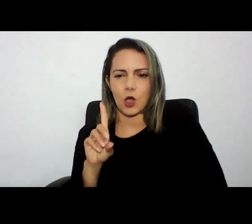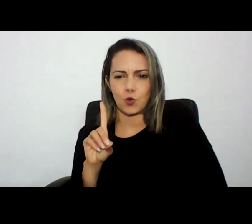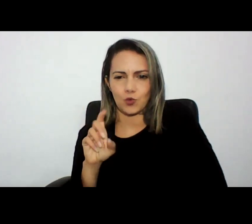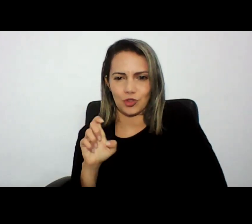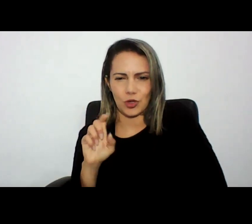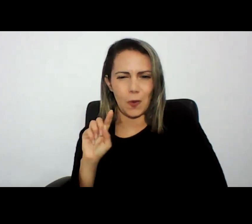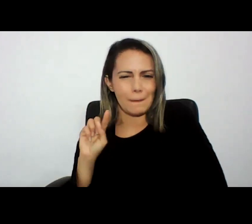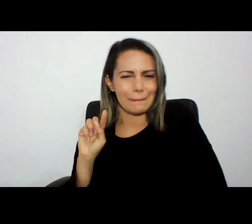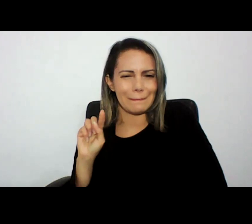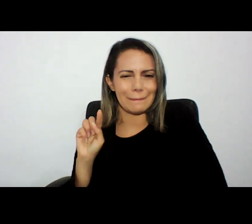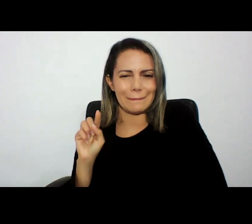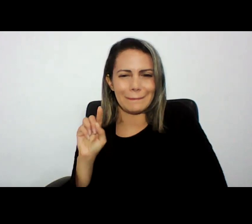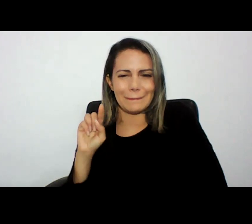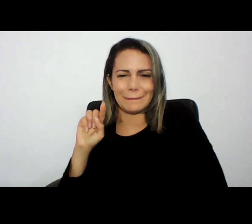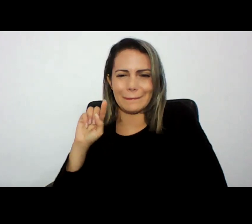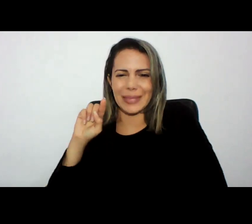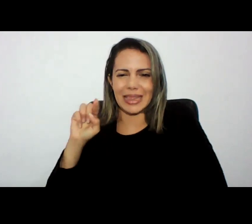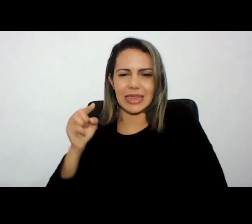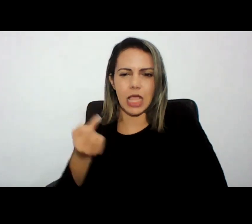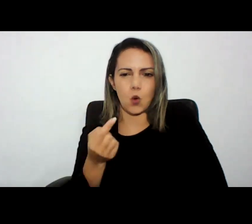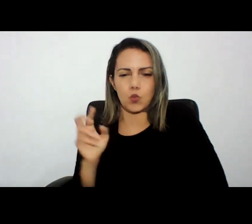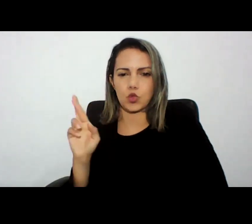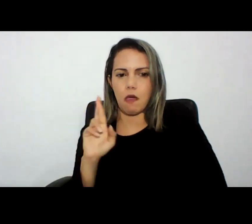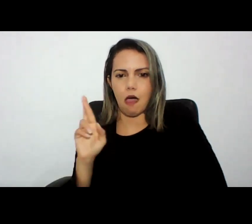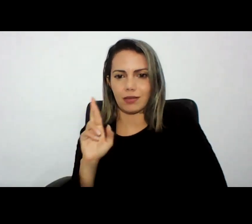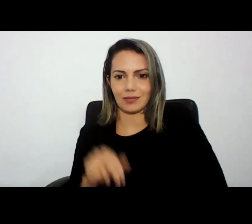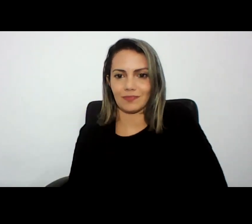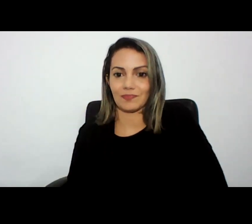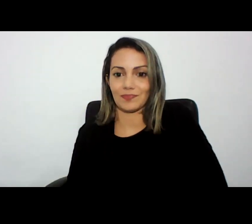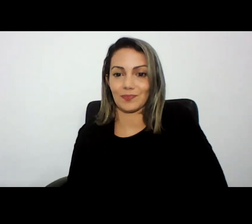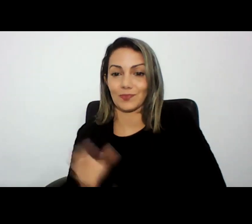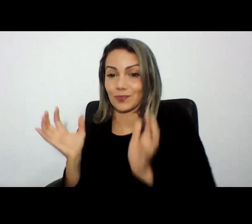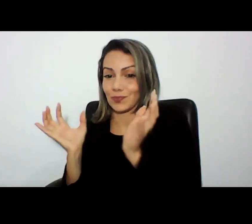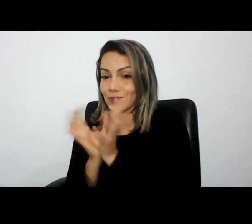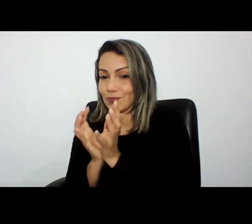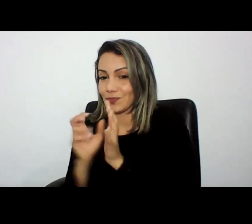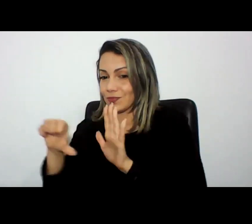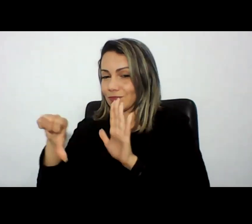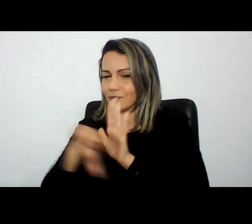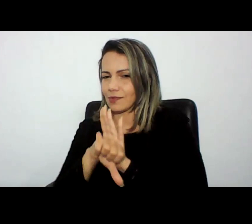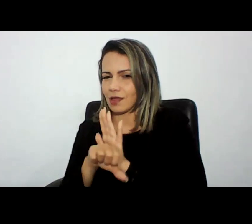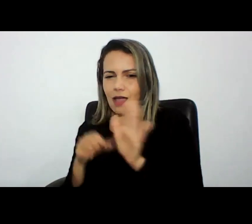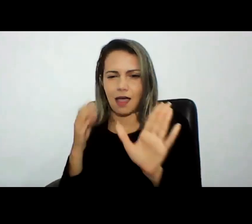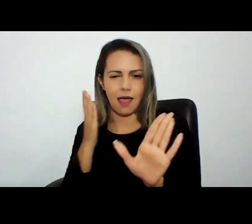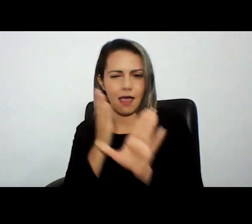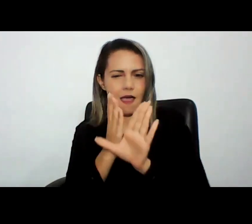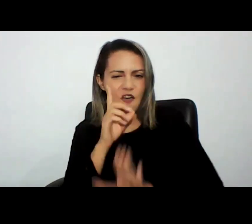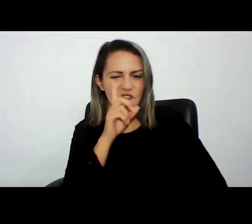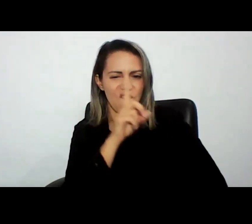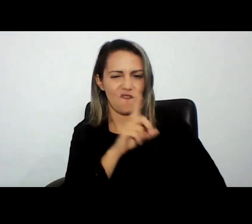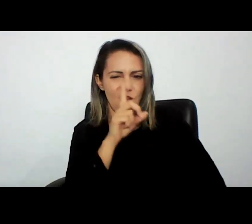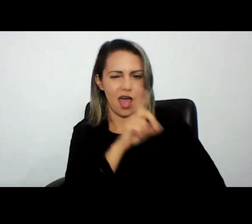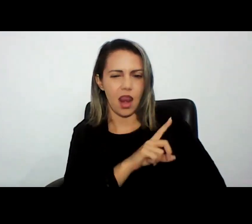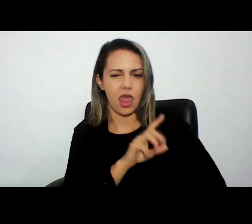né os criminosos descobriram uma falha no site deles estavam explorando essa falha